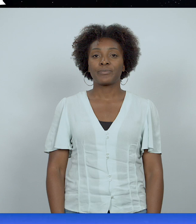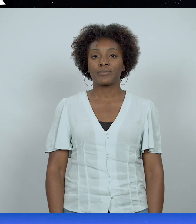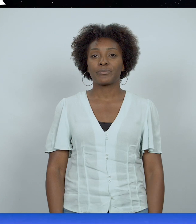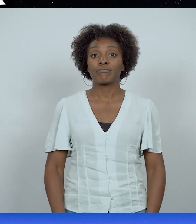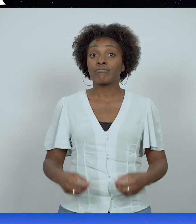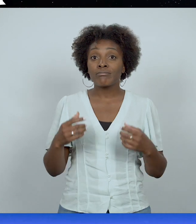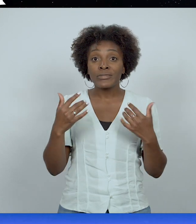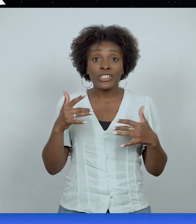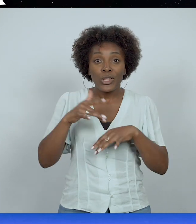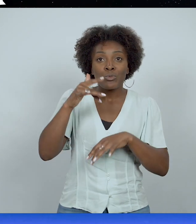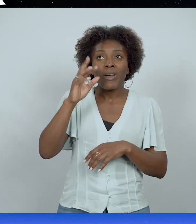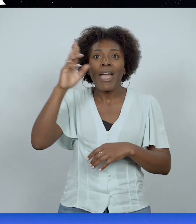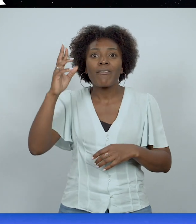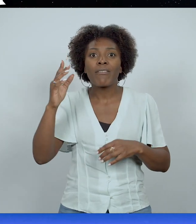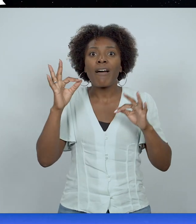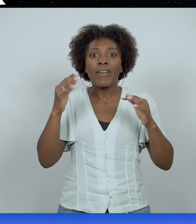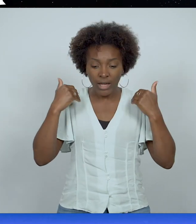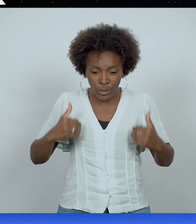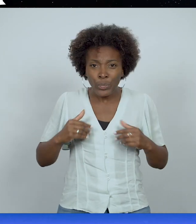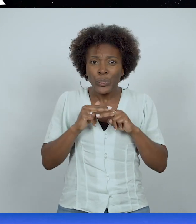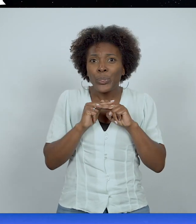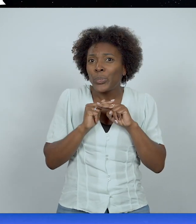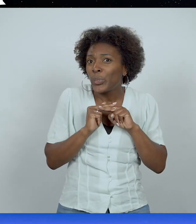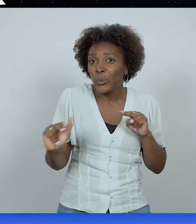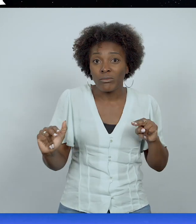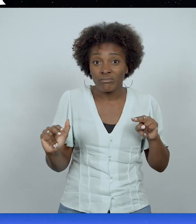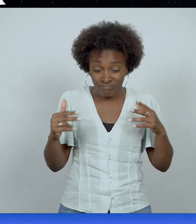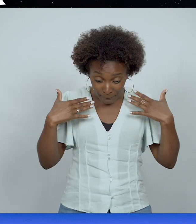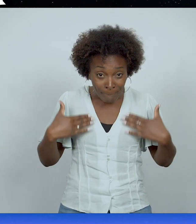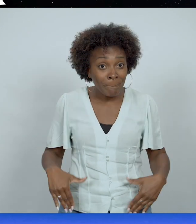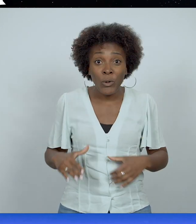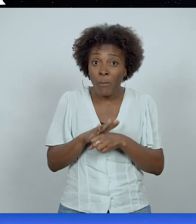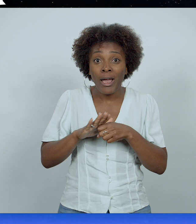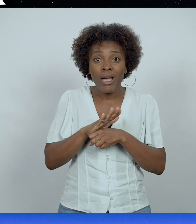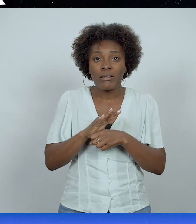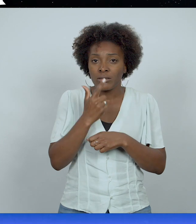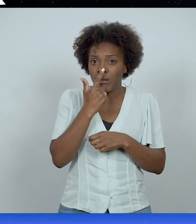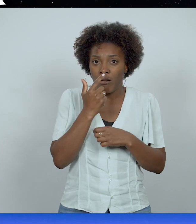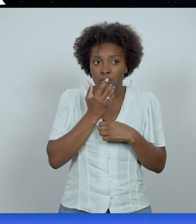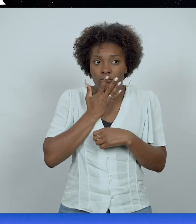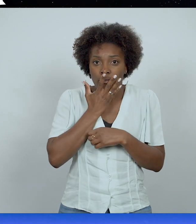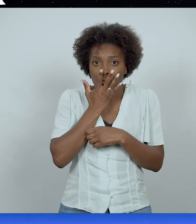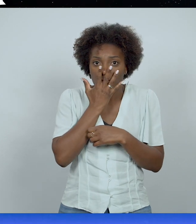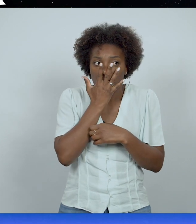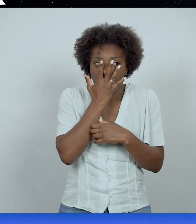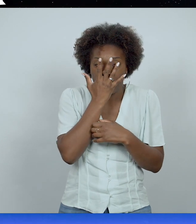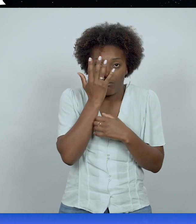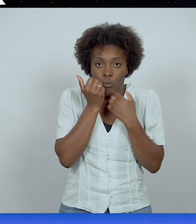Ça t'est déjà arrivé de faire un rêve où tu es nu, complètement nu. Il y comme un sentiment de honte, de gêne,